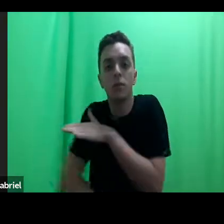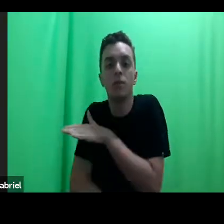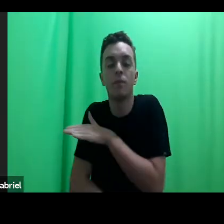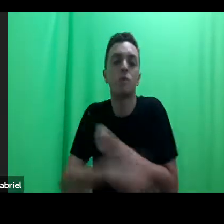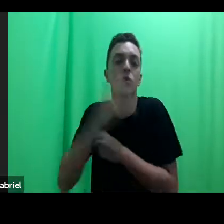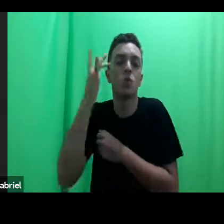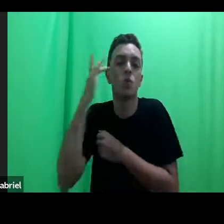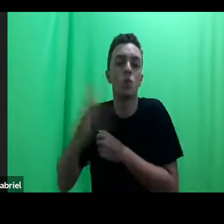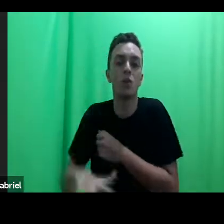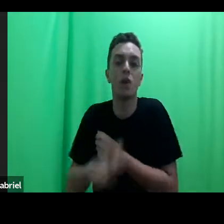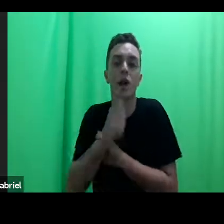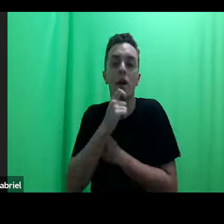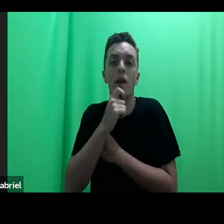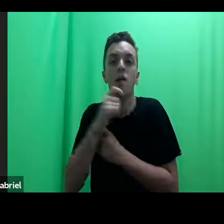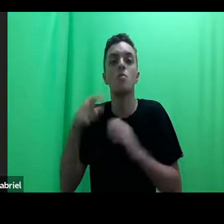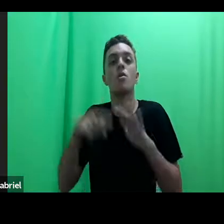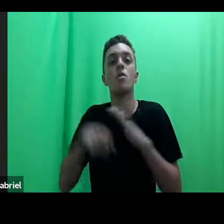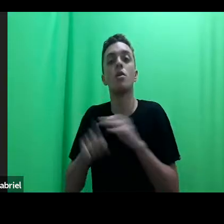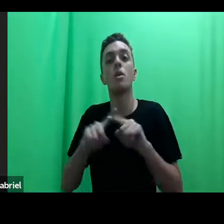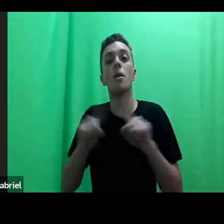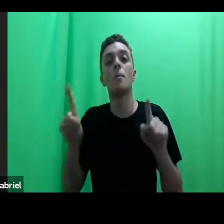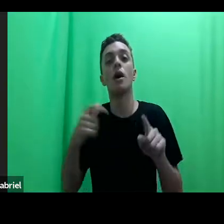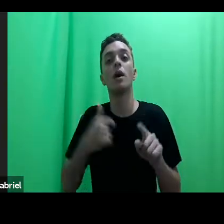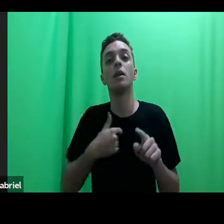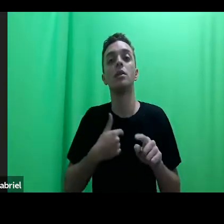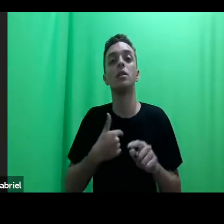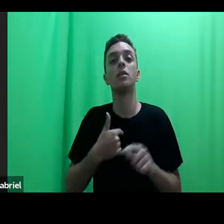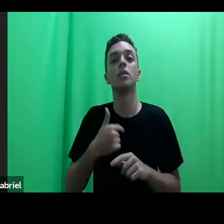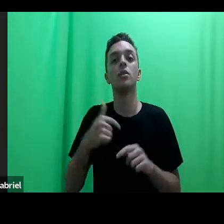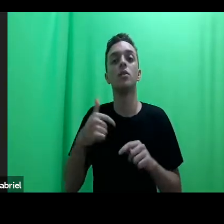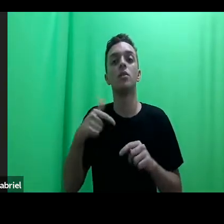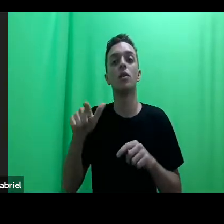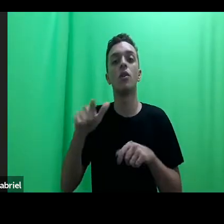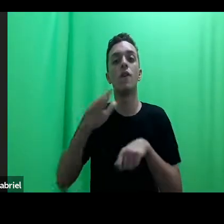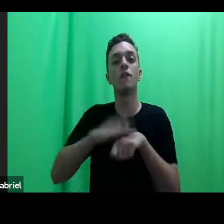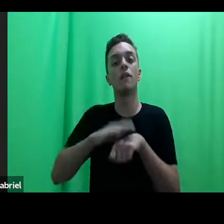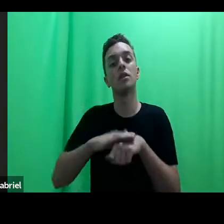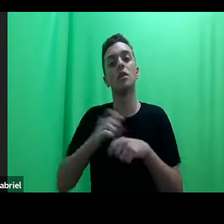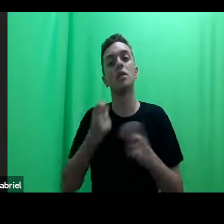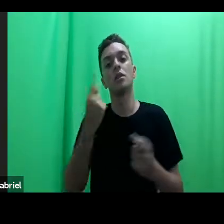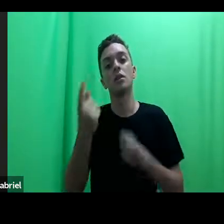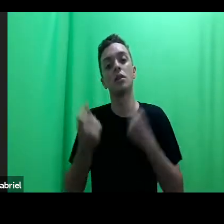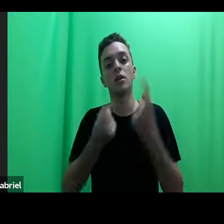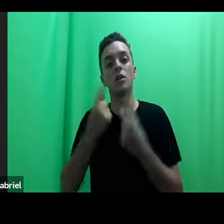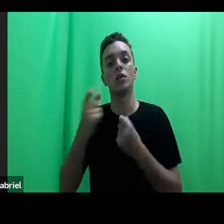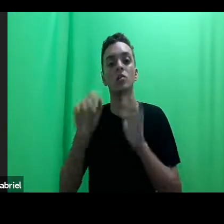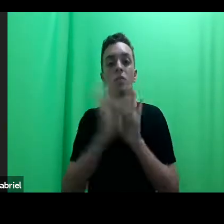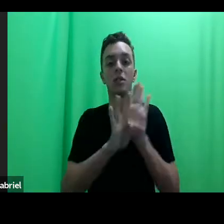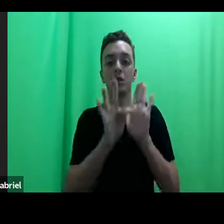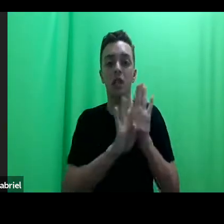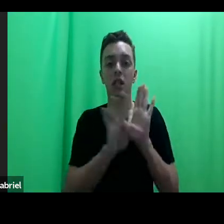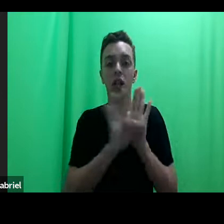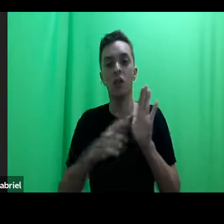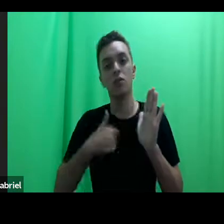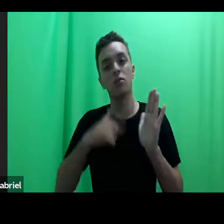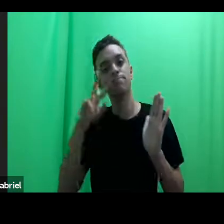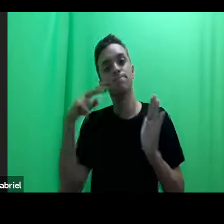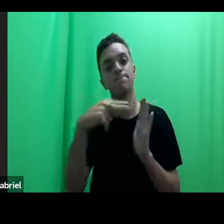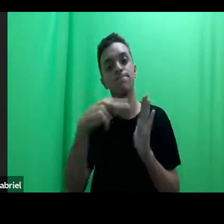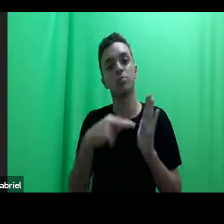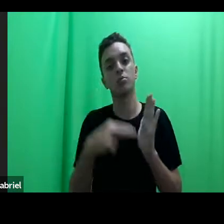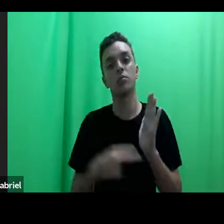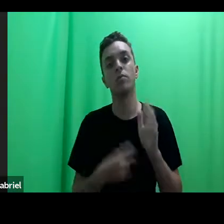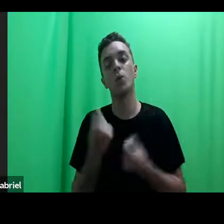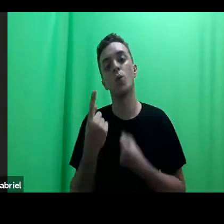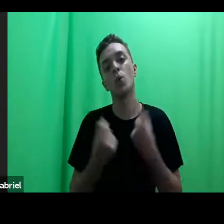pelas clínicas, mas eu vou me valer de alguns textos, alguns trabalhos